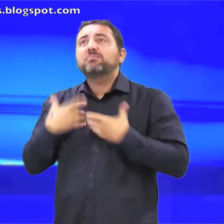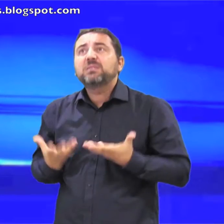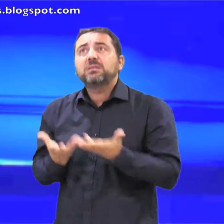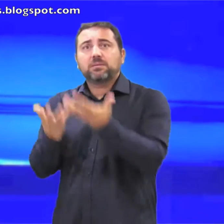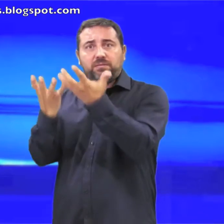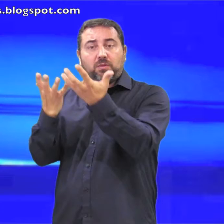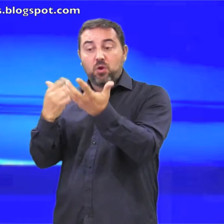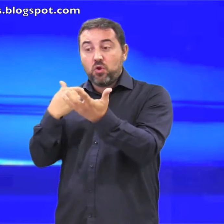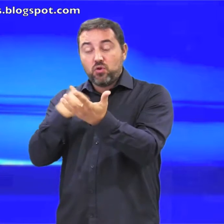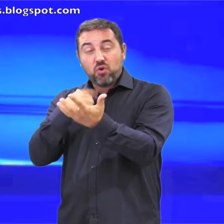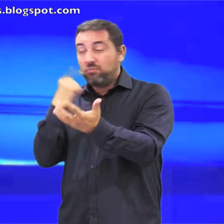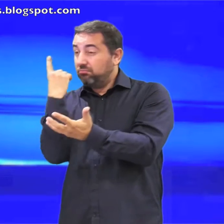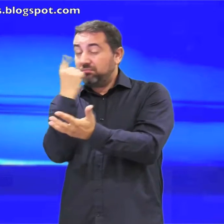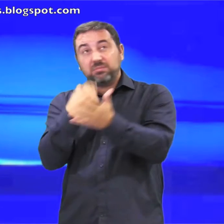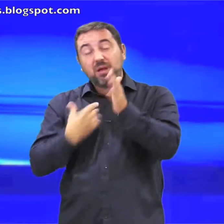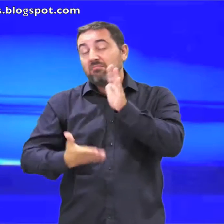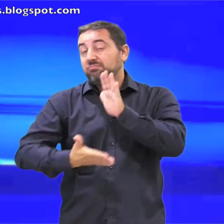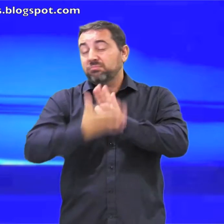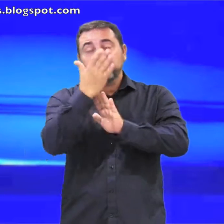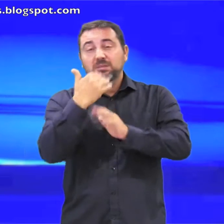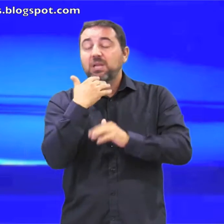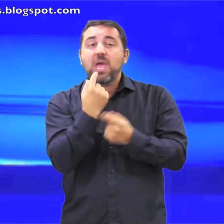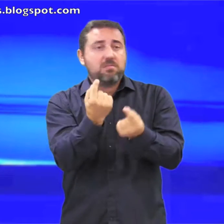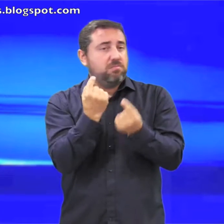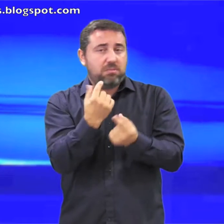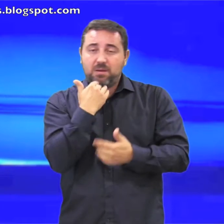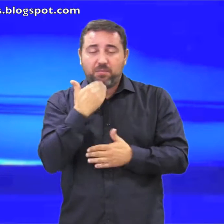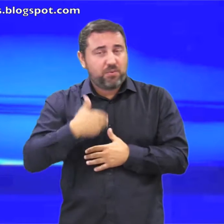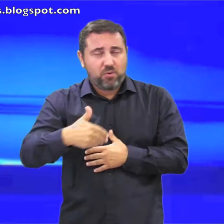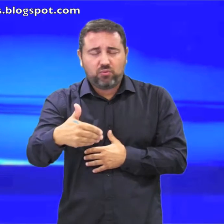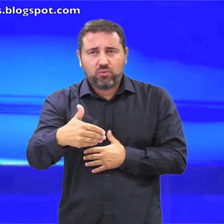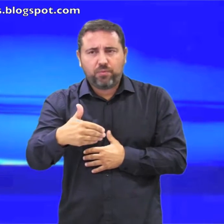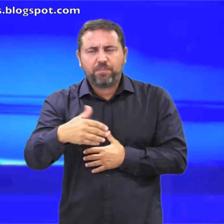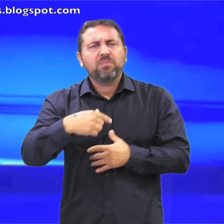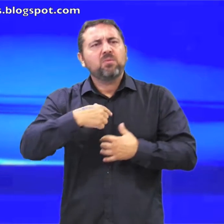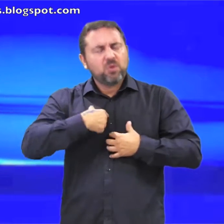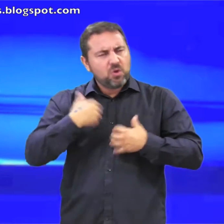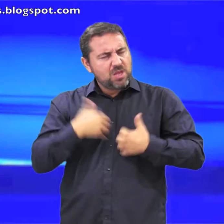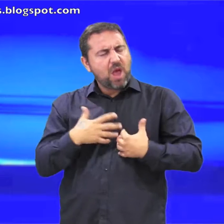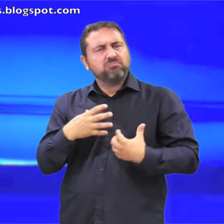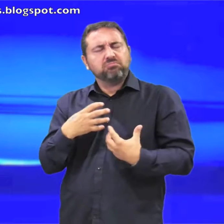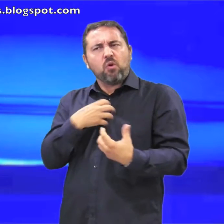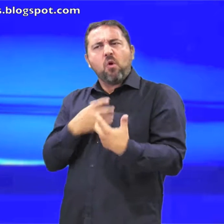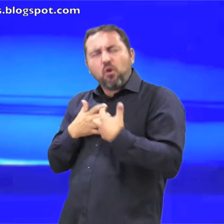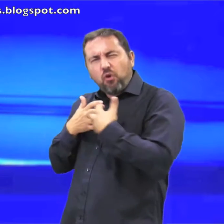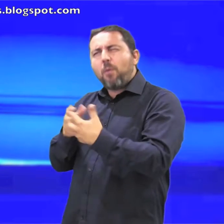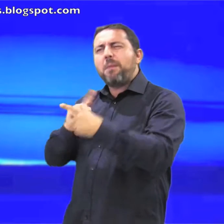libación y el momento de mi partida es inminente He